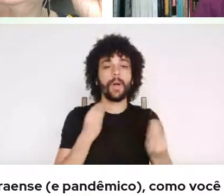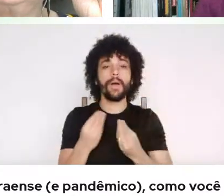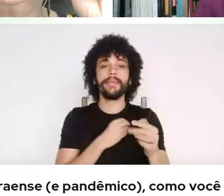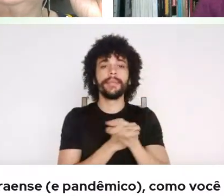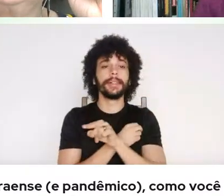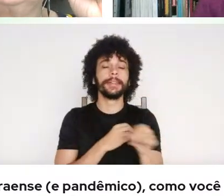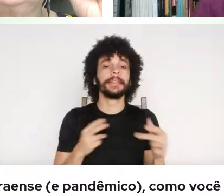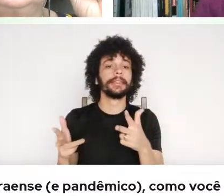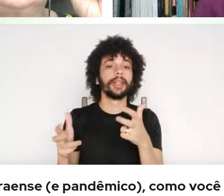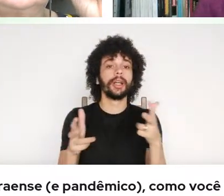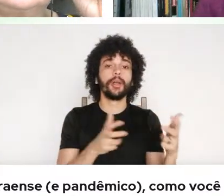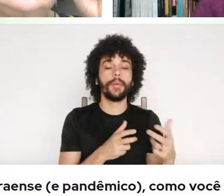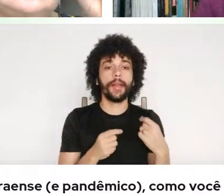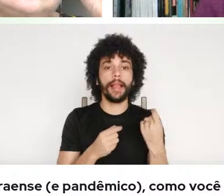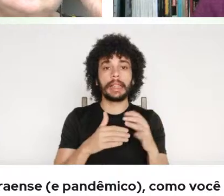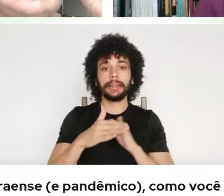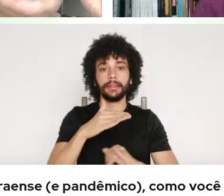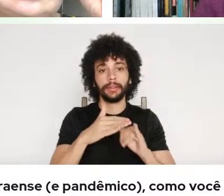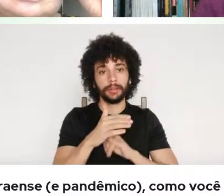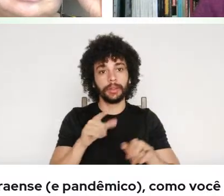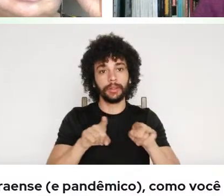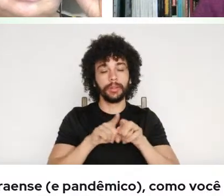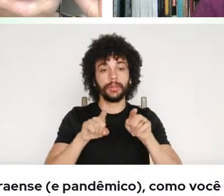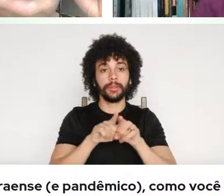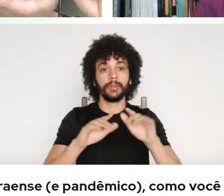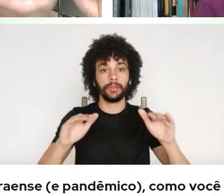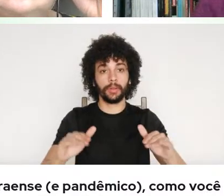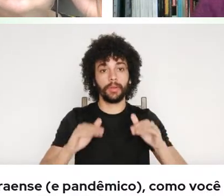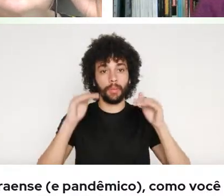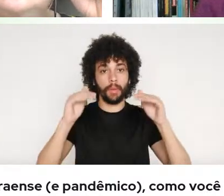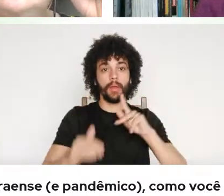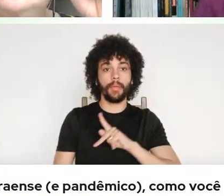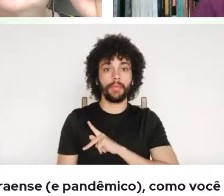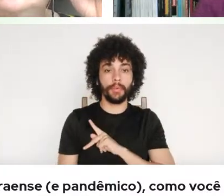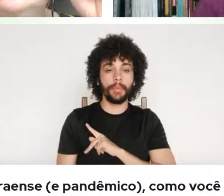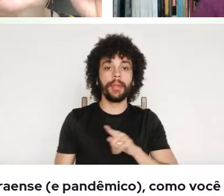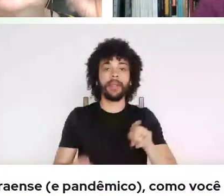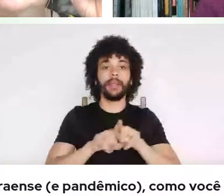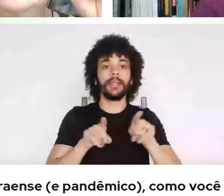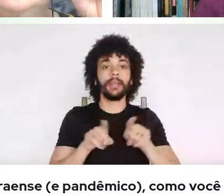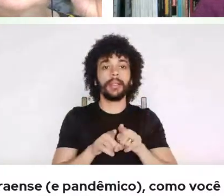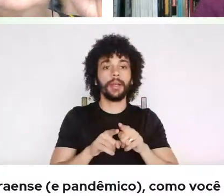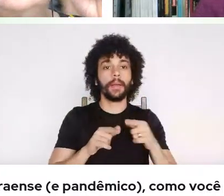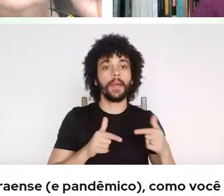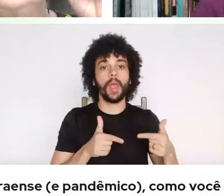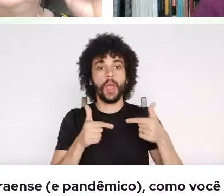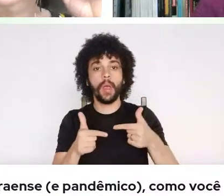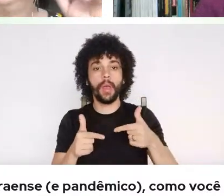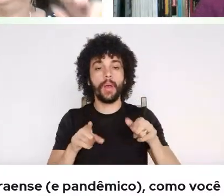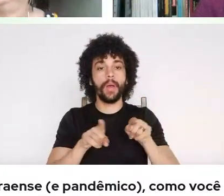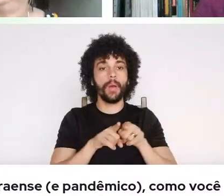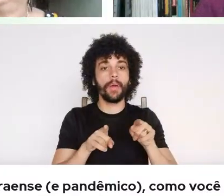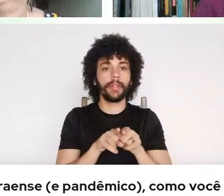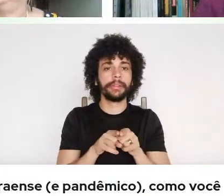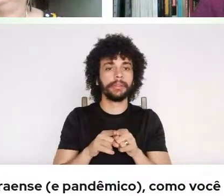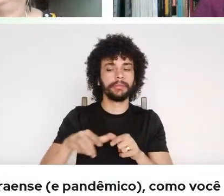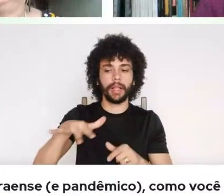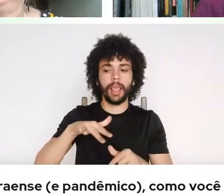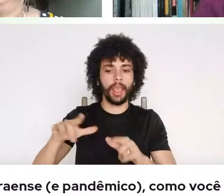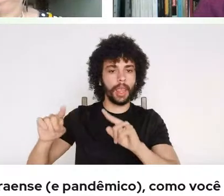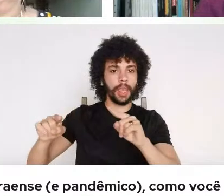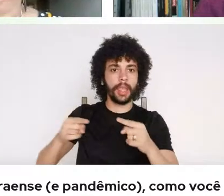das instituições de ensino superior públicas que contrapõem-se a essa onda negacionista,